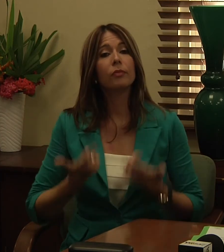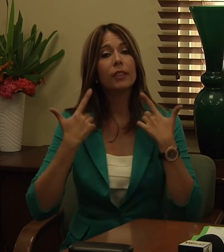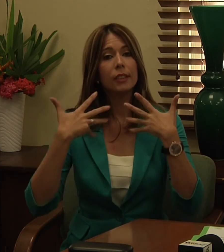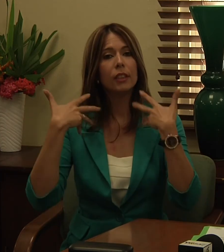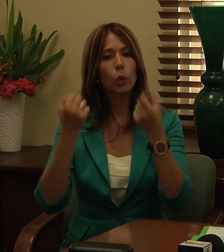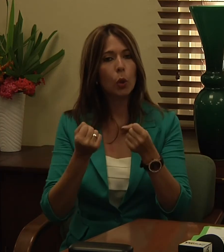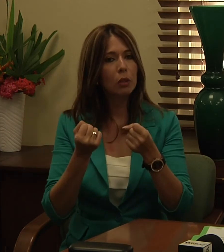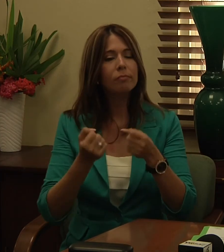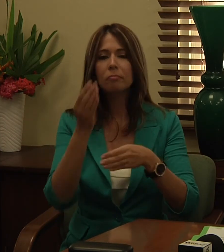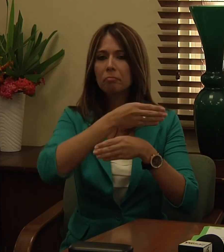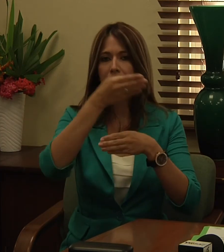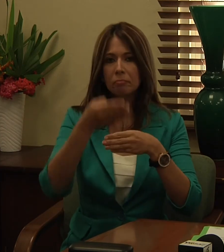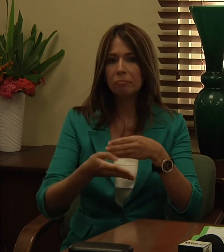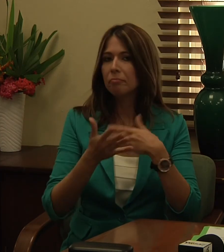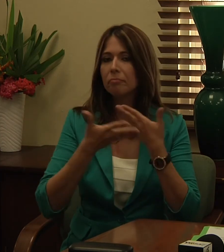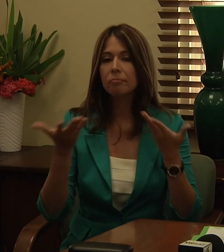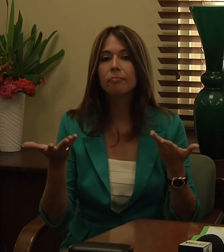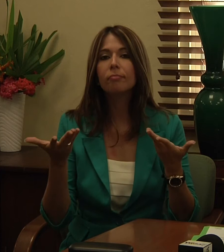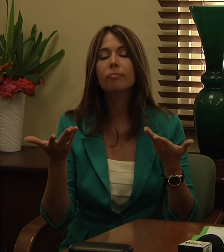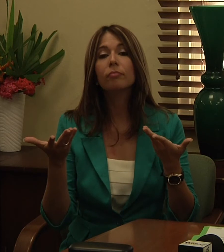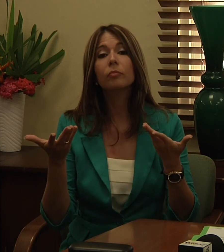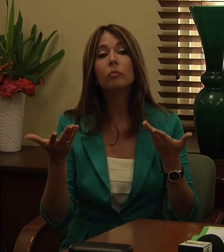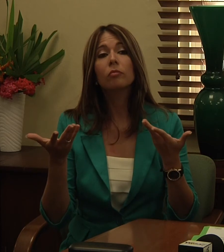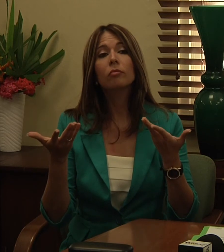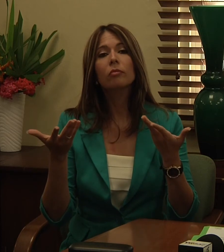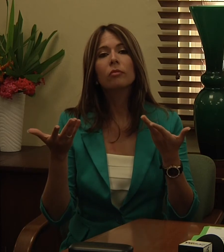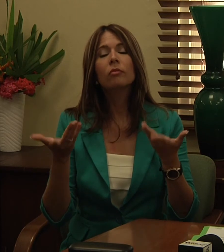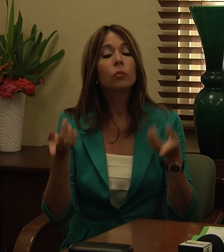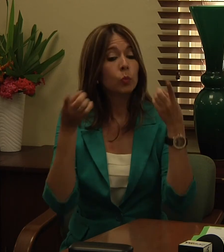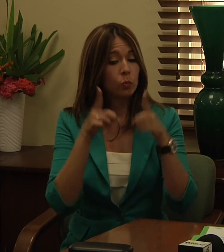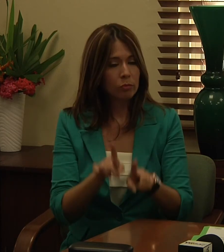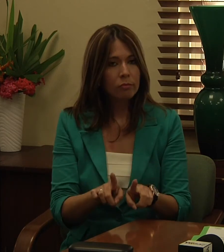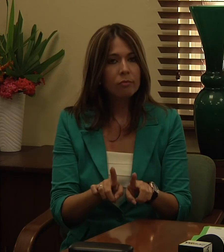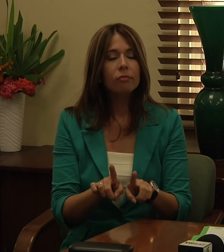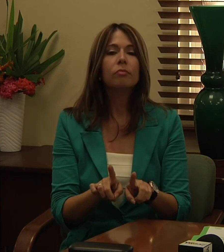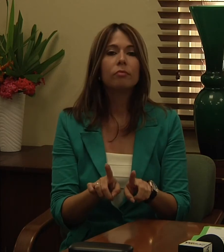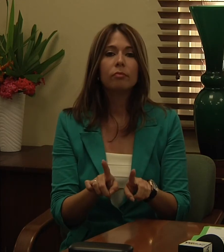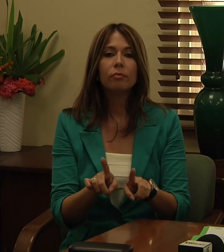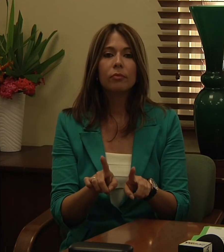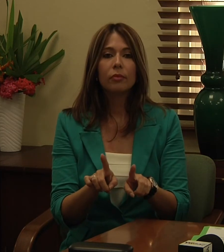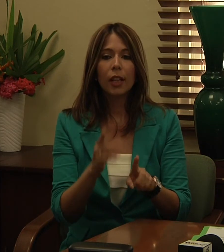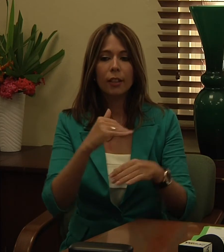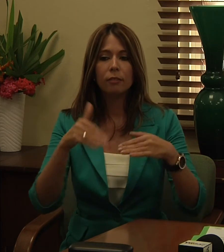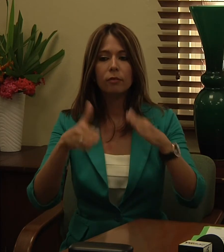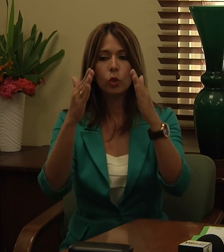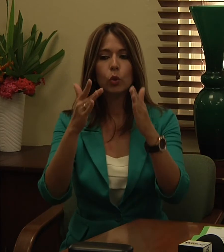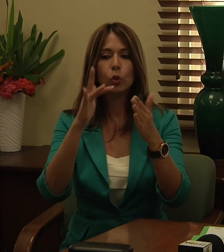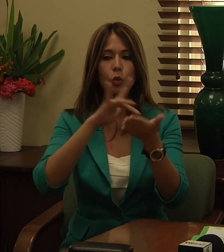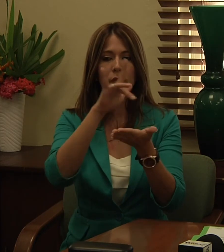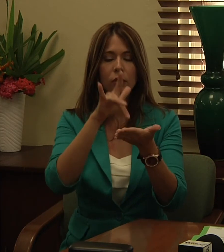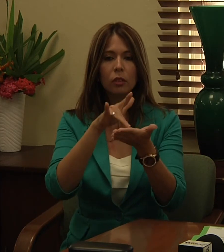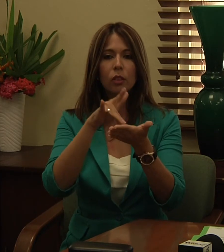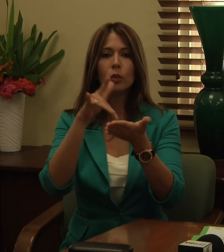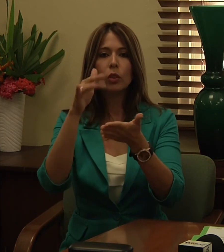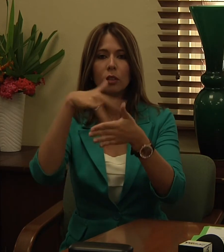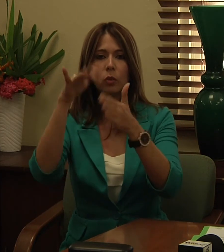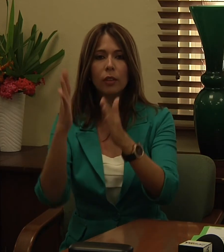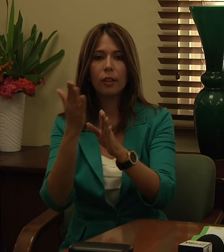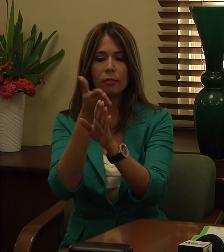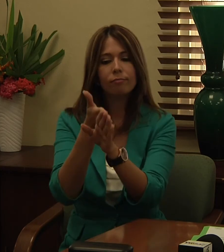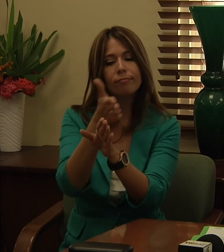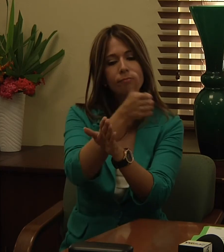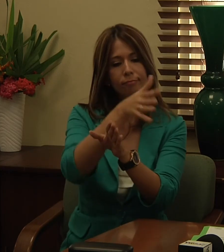clausura la vamos a llevar a cabo en frente al centro de estudiantes con una